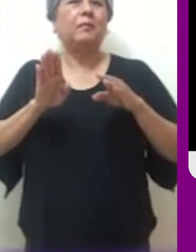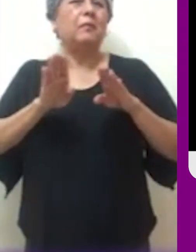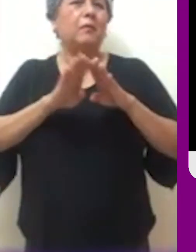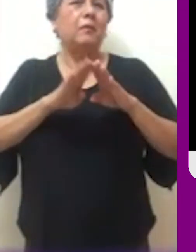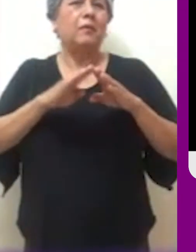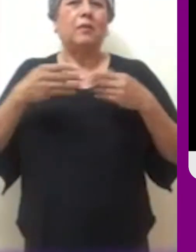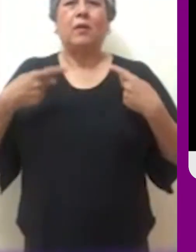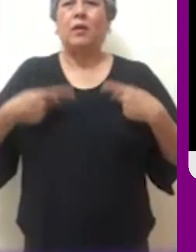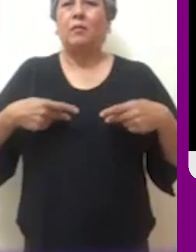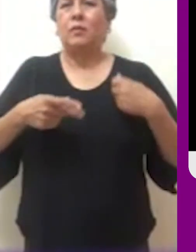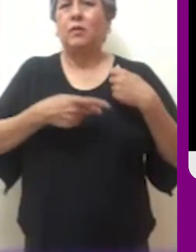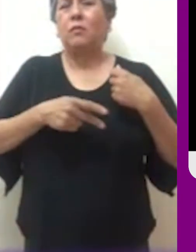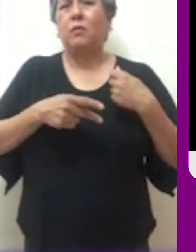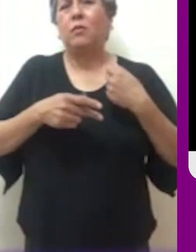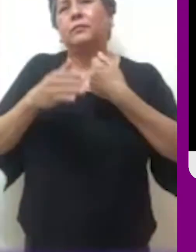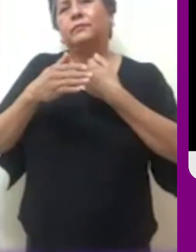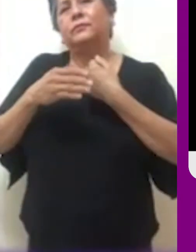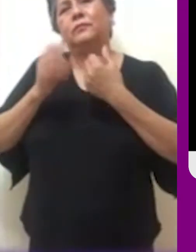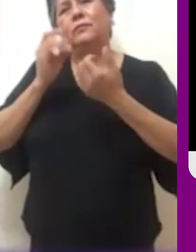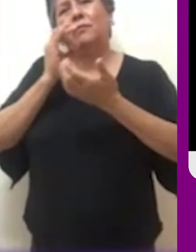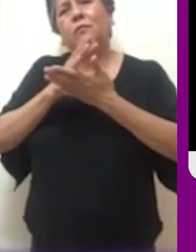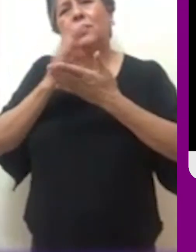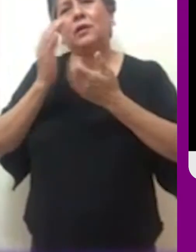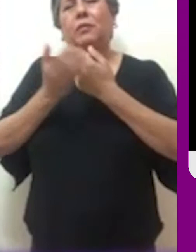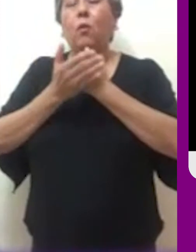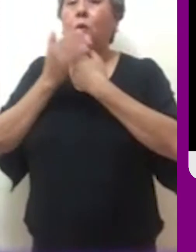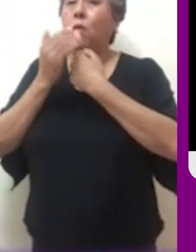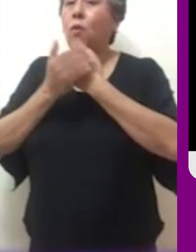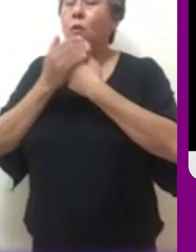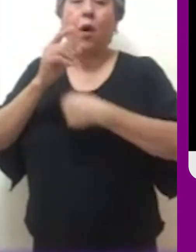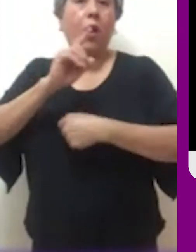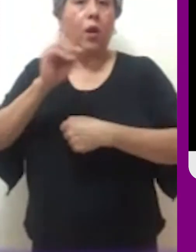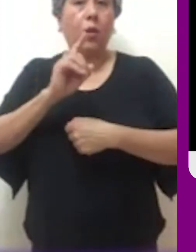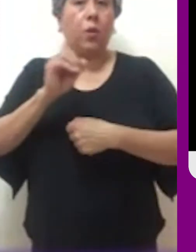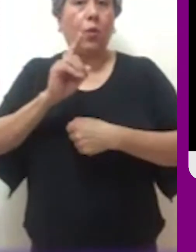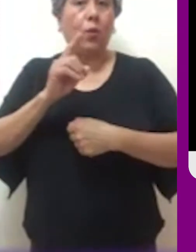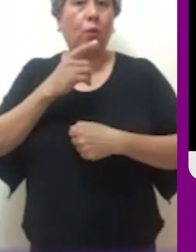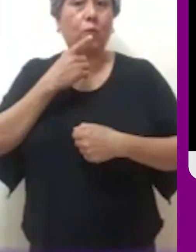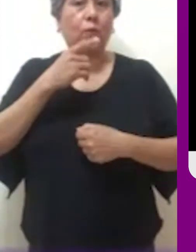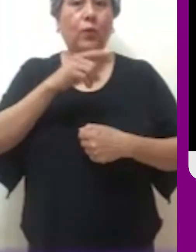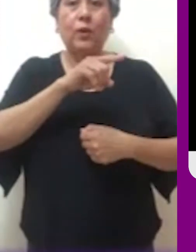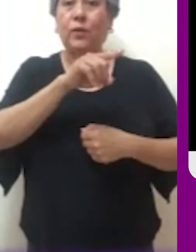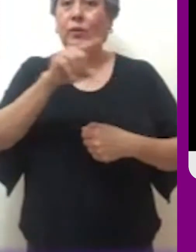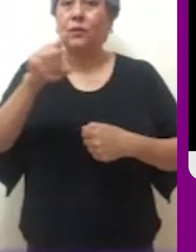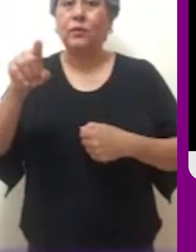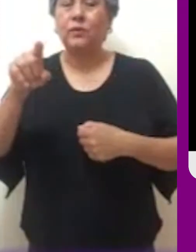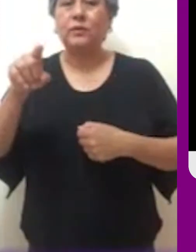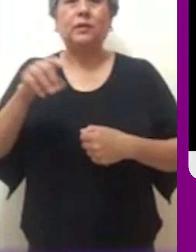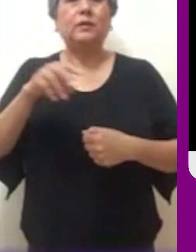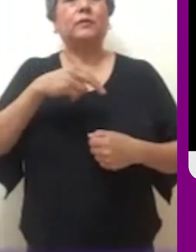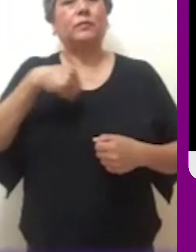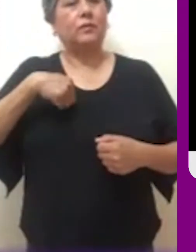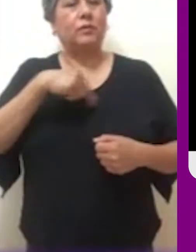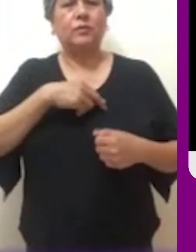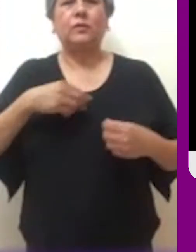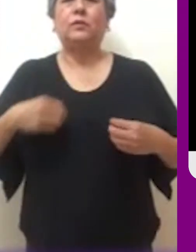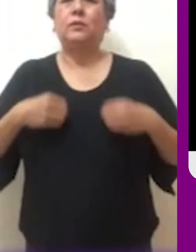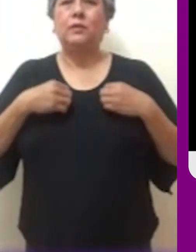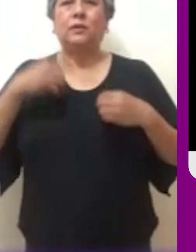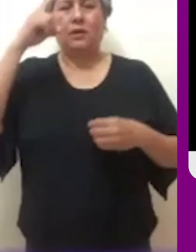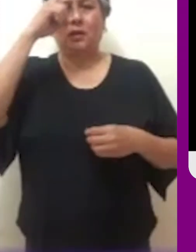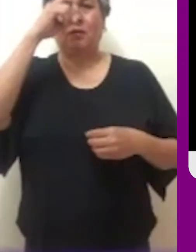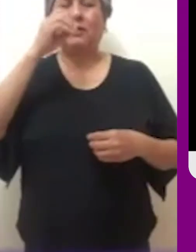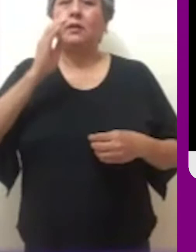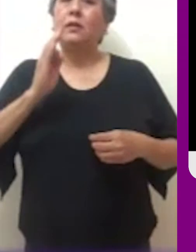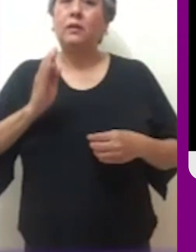consolación para el pobre que está sufriendo. Es el reclamo a todos nosotros porque hemos hecho de la casa de todos el